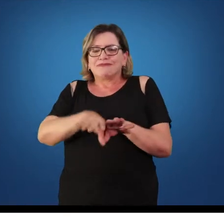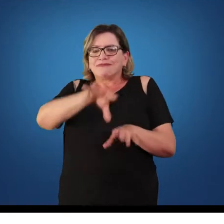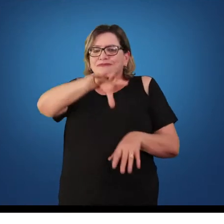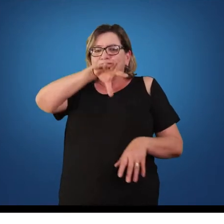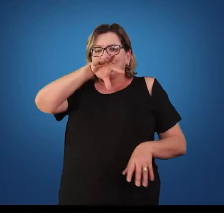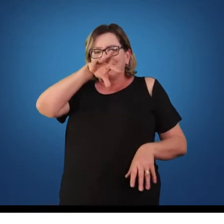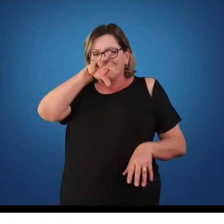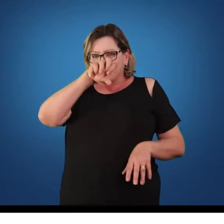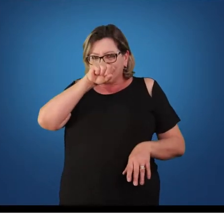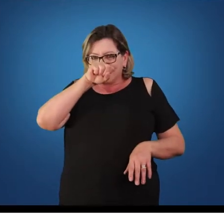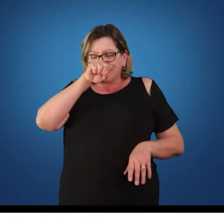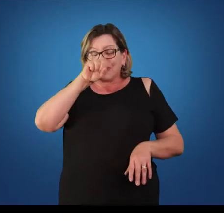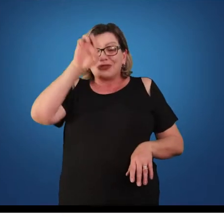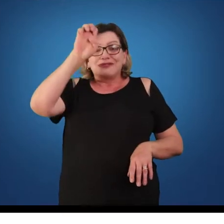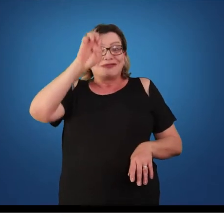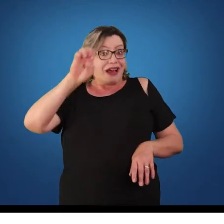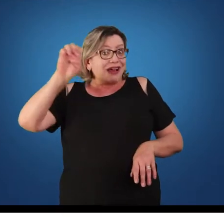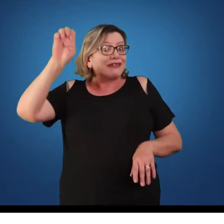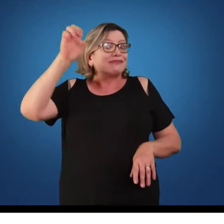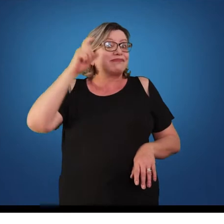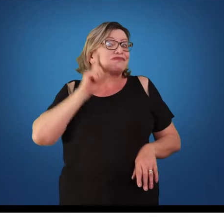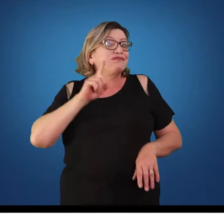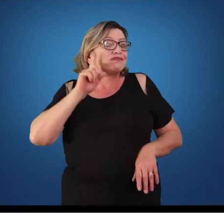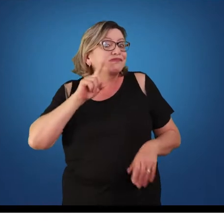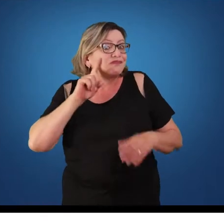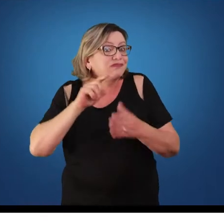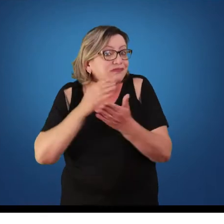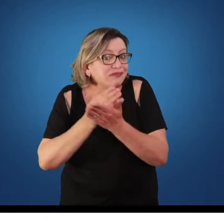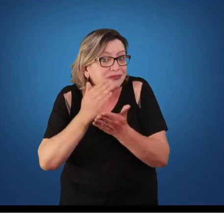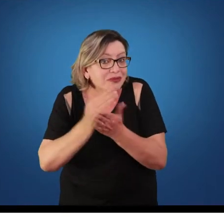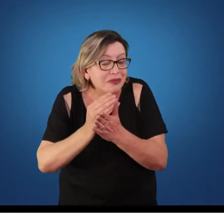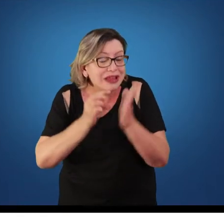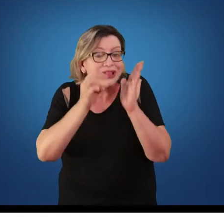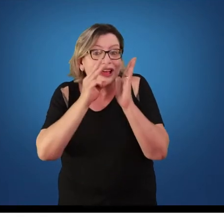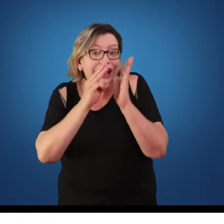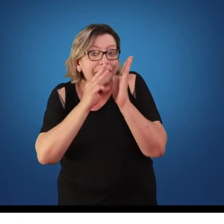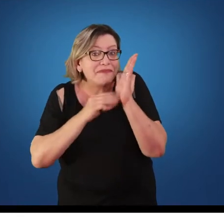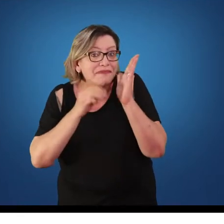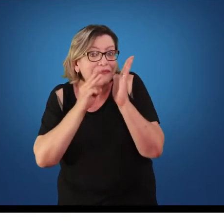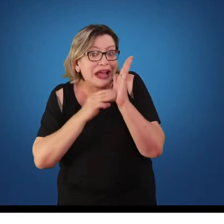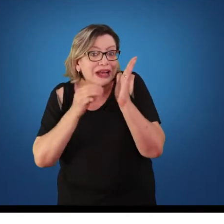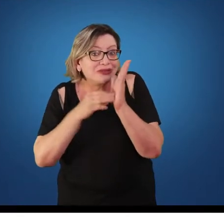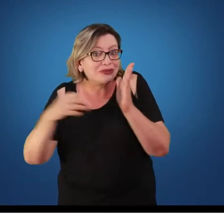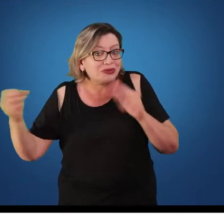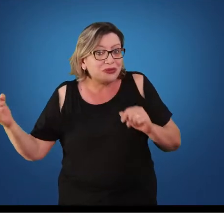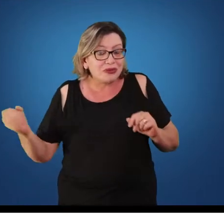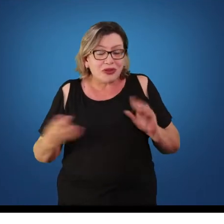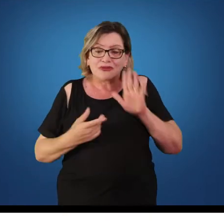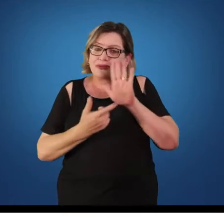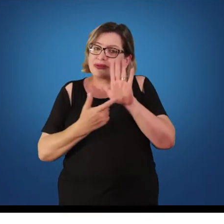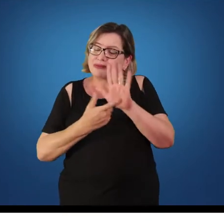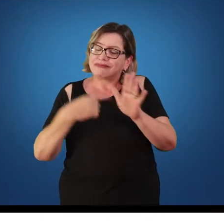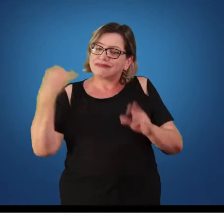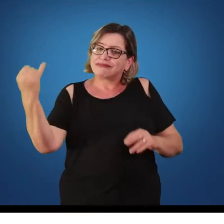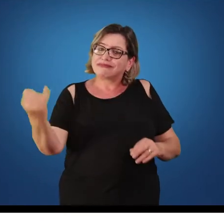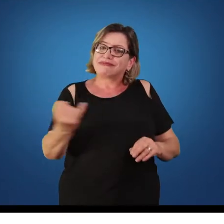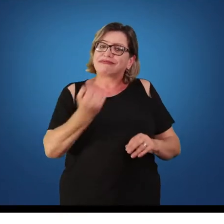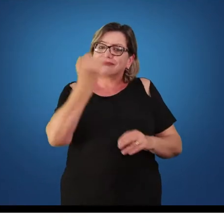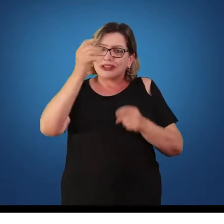o Cooper. Ele começa a desenvolver métodos que vão mostrar a importância de você fazer um exercício físico